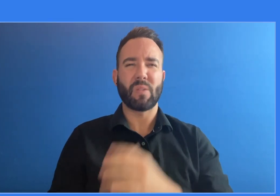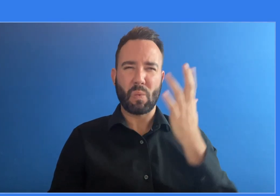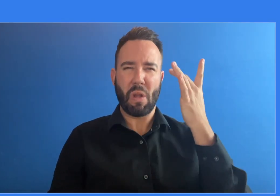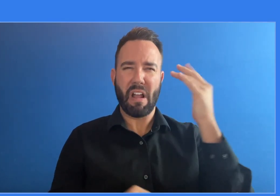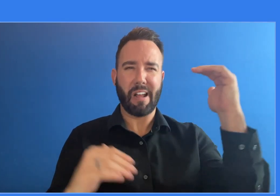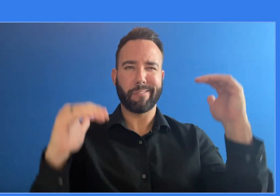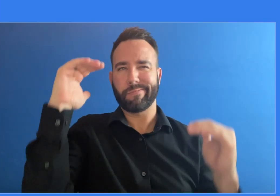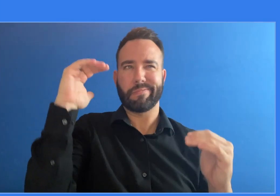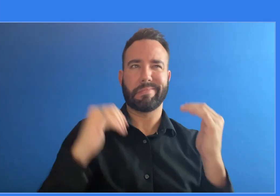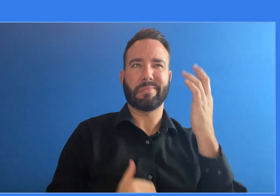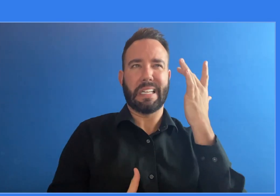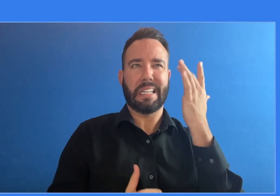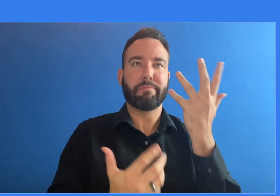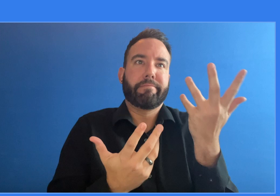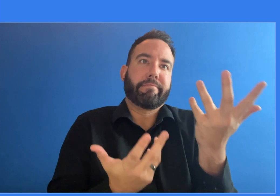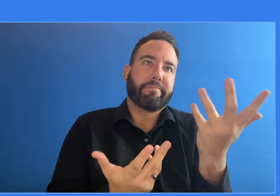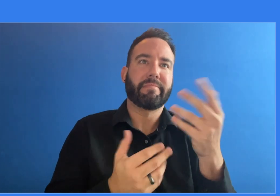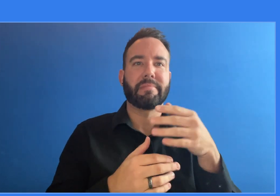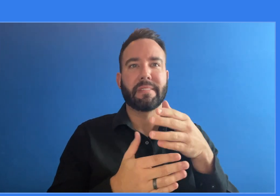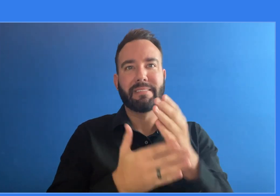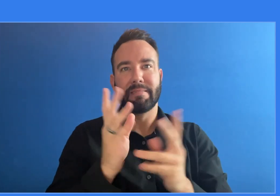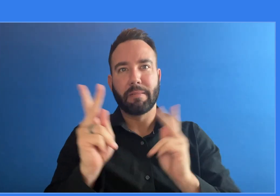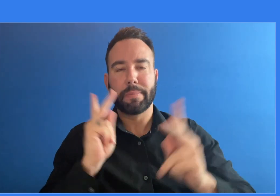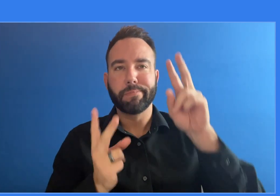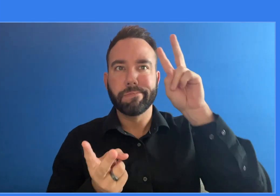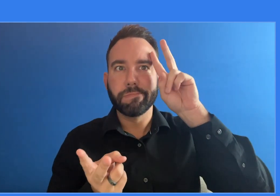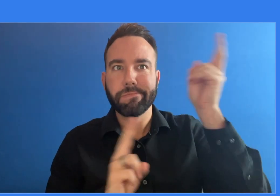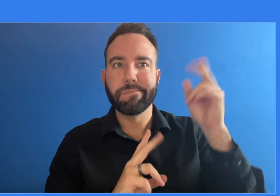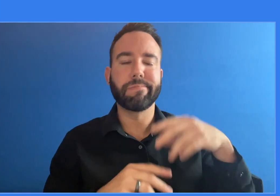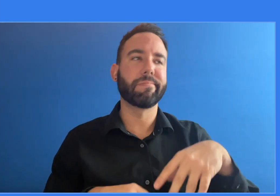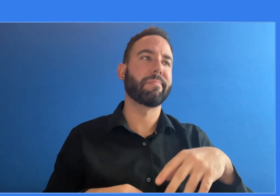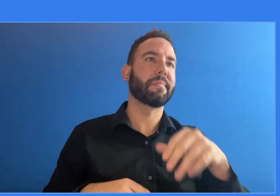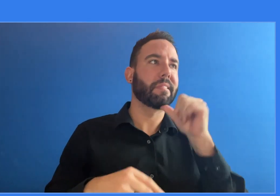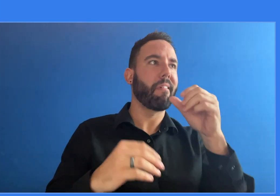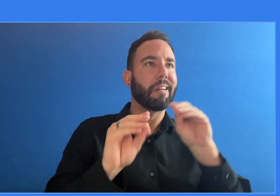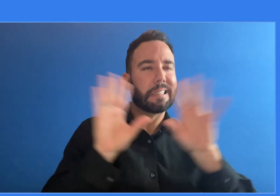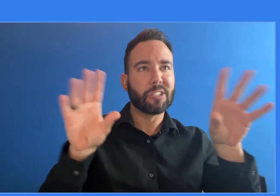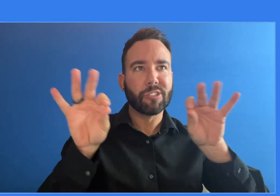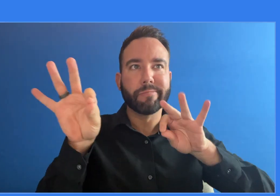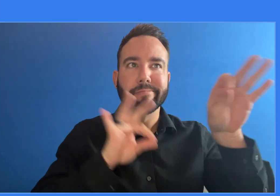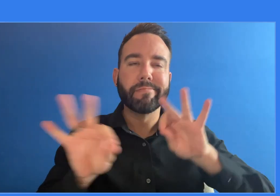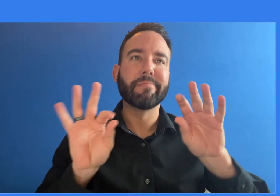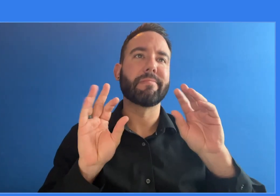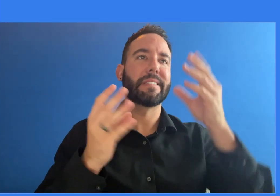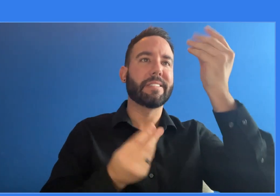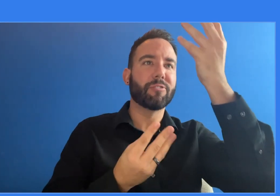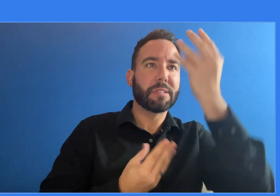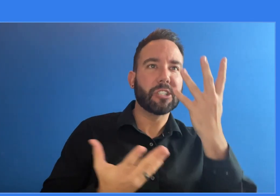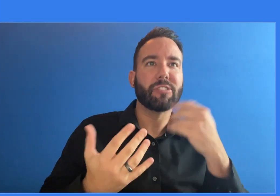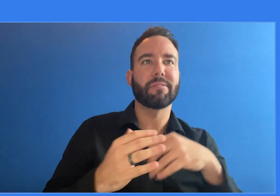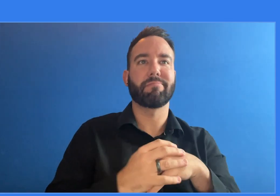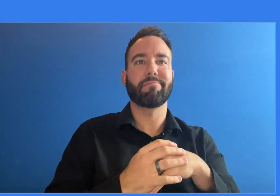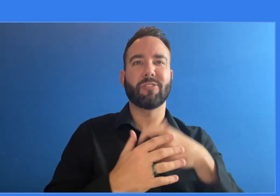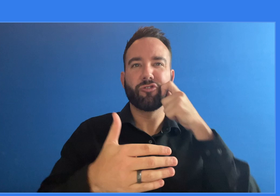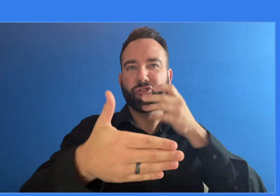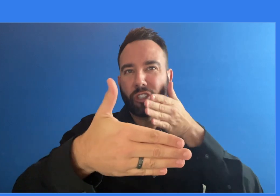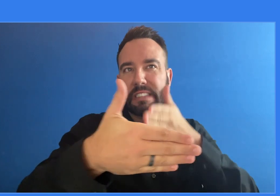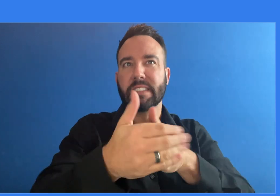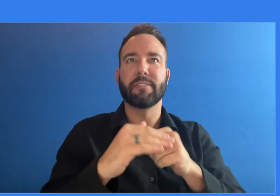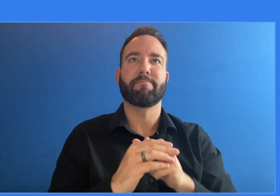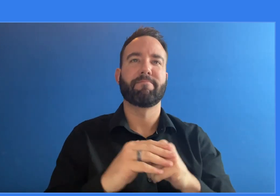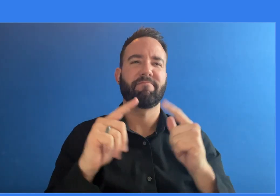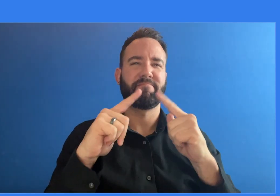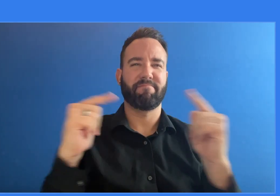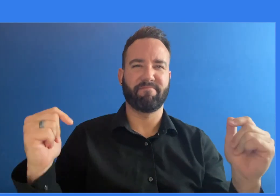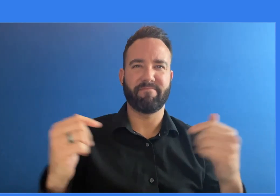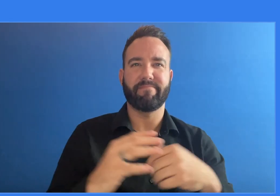seguro de salud. A veces, los proveedores de atención médica no aprovechan la oportunidad para vacunar a las personas, y hay